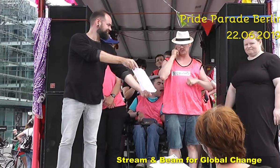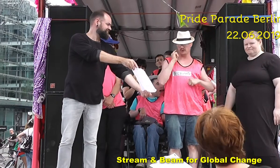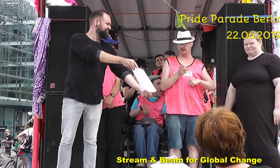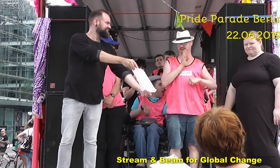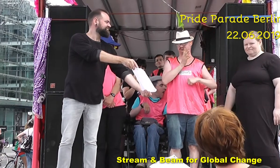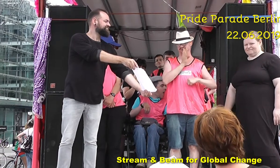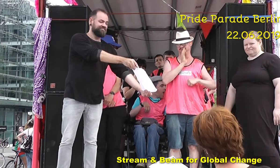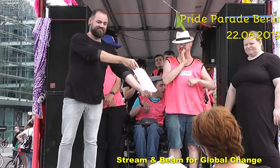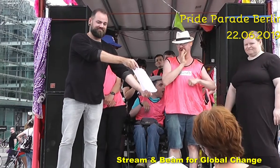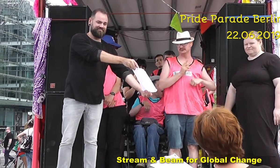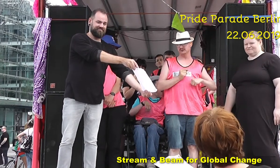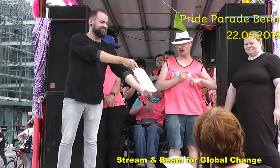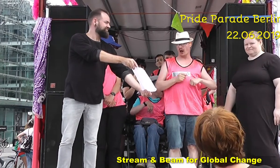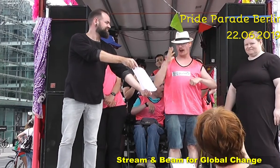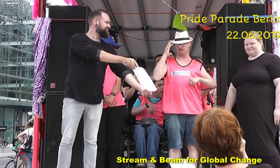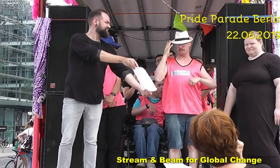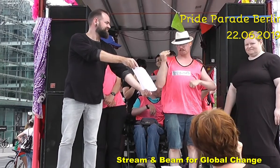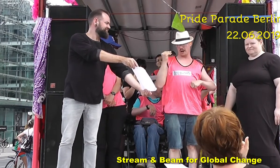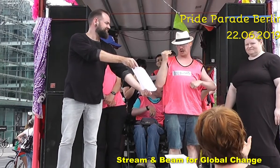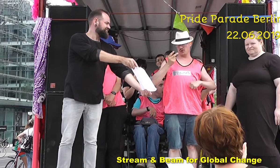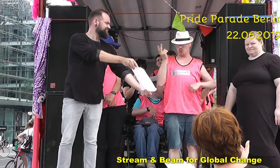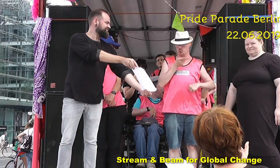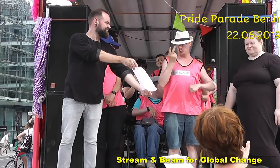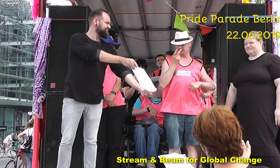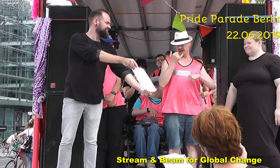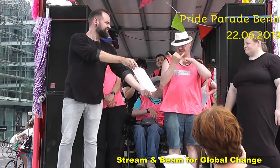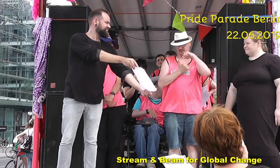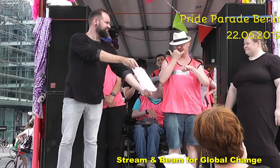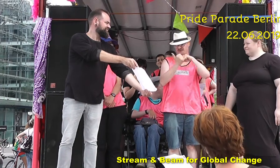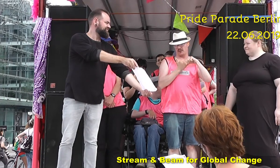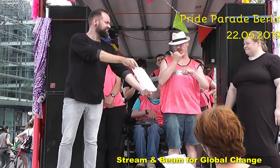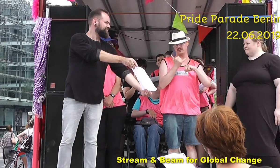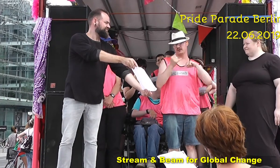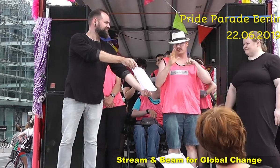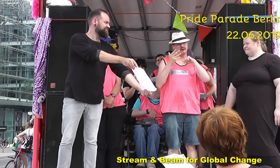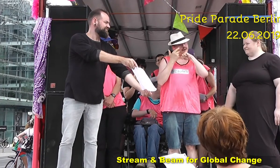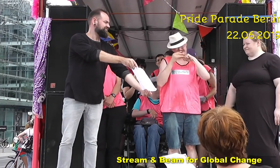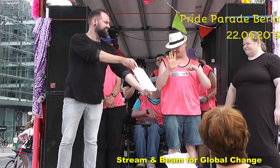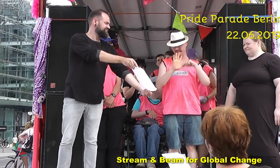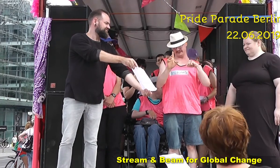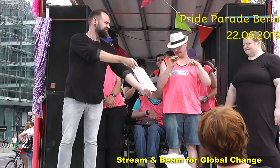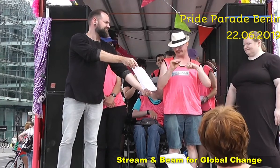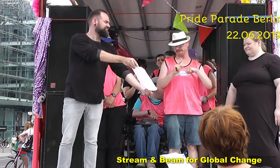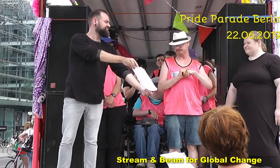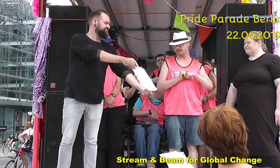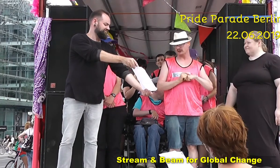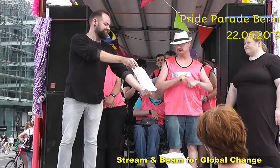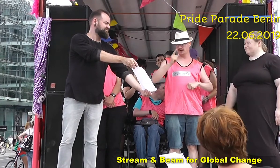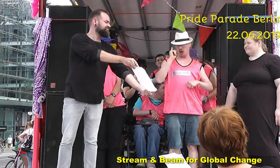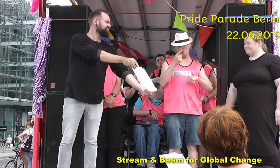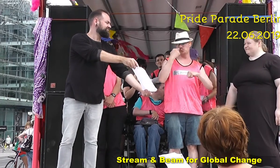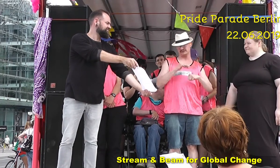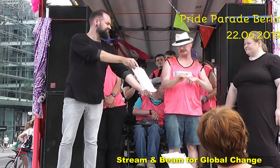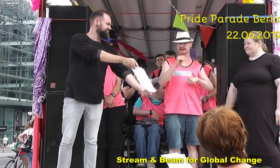mit deiner Stimme für alle anderen verständlich sprechen und sehen können. Du sollst ein eindeutiges